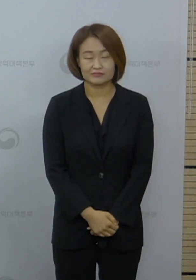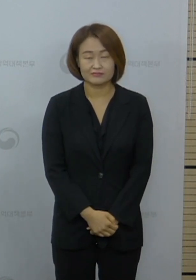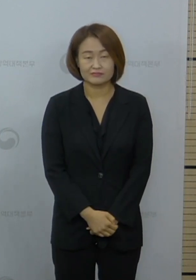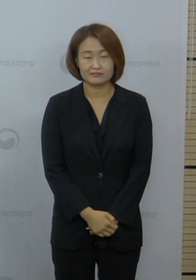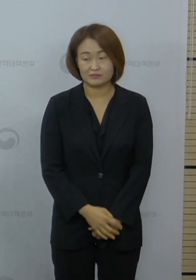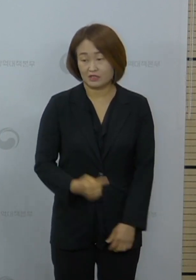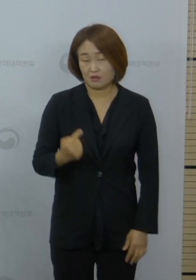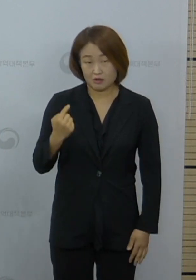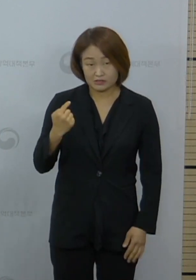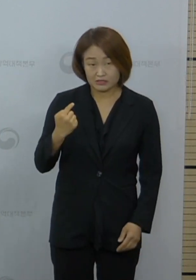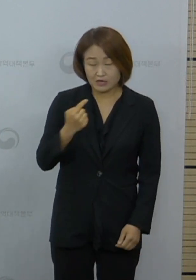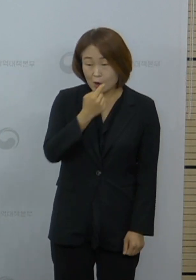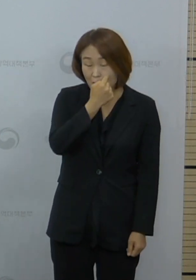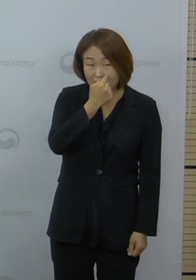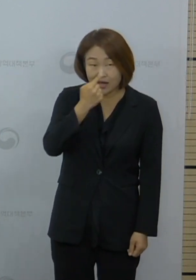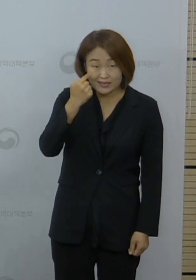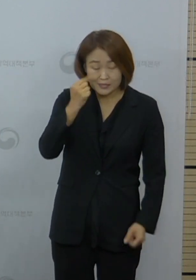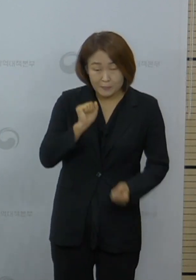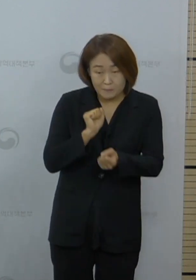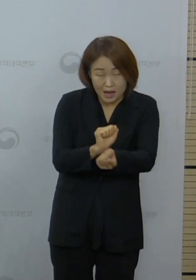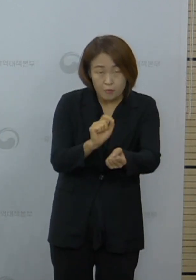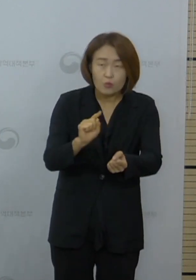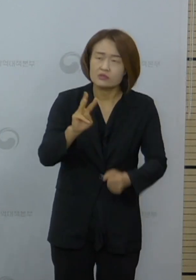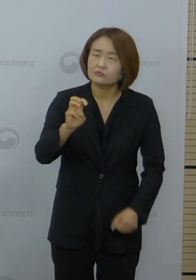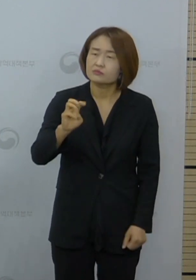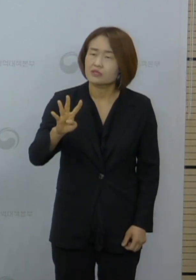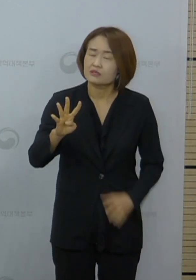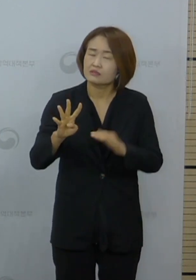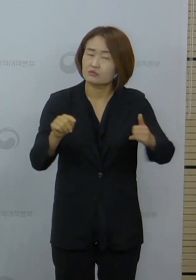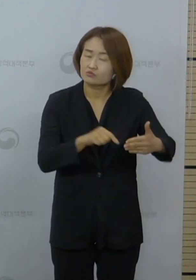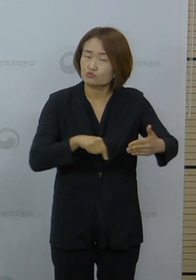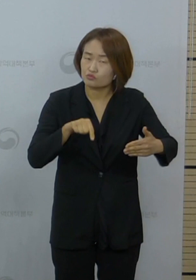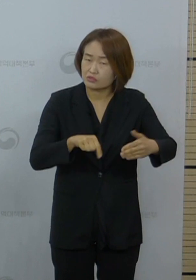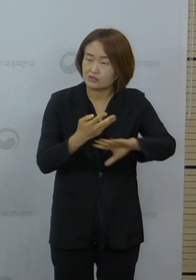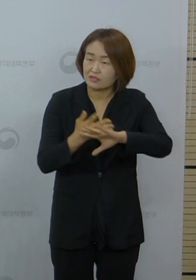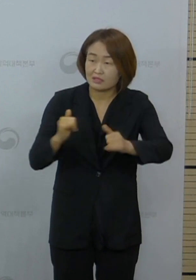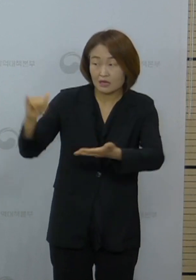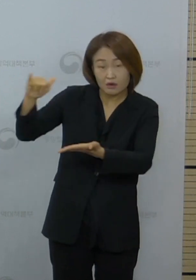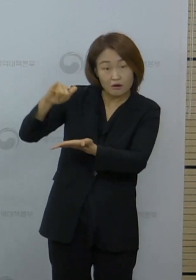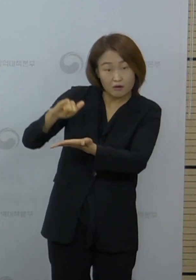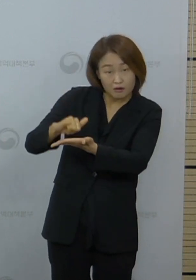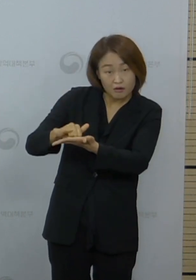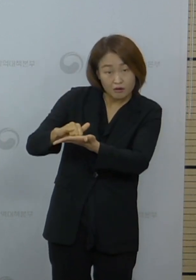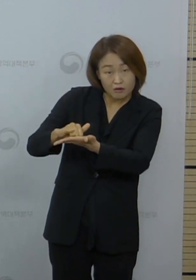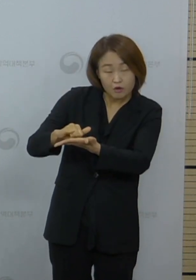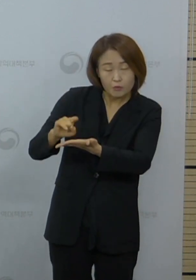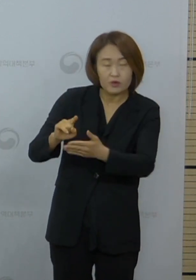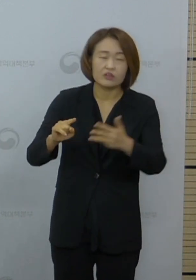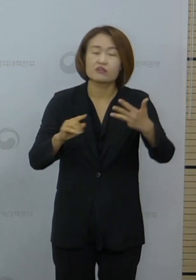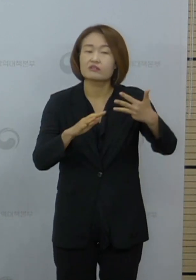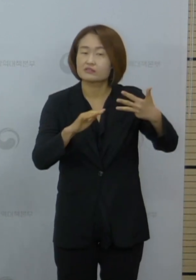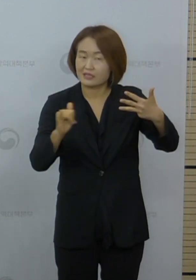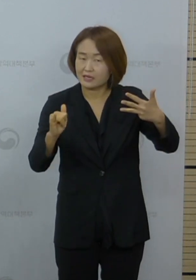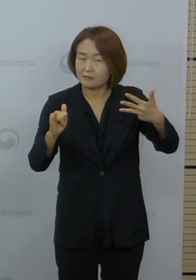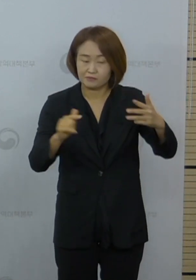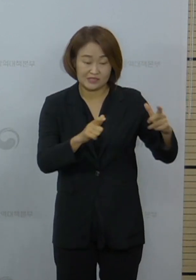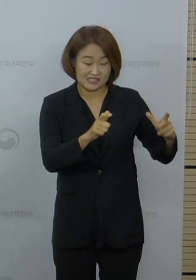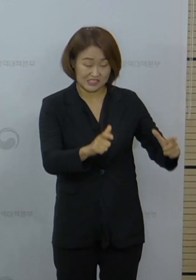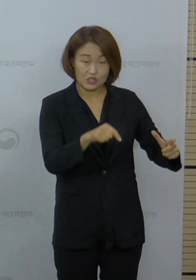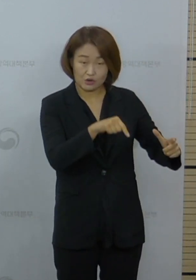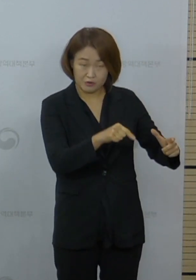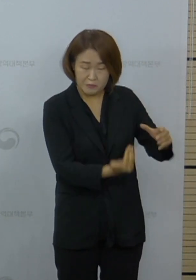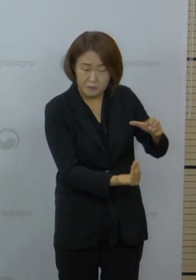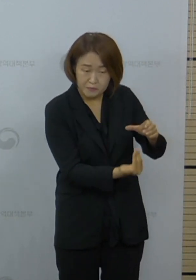어제 확인된 신규 확진자 34명 중 해외 유입 사례는 8명이었고 지역사의